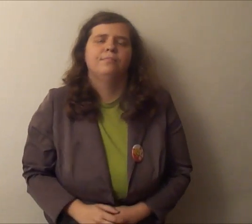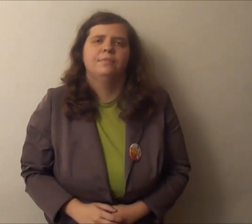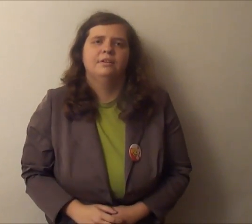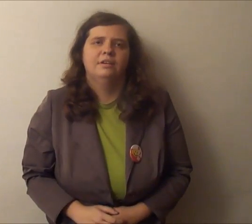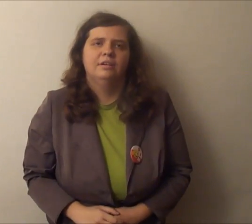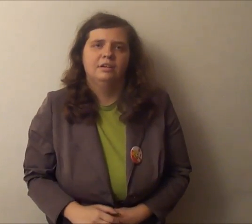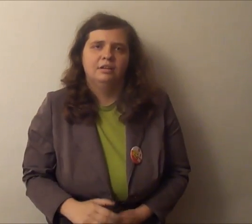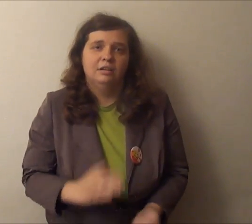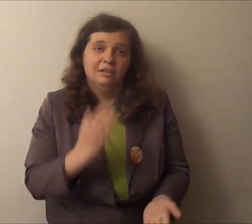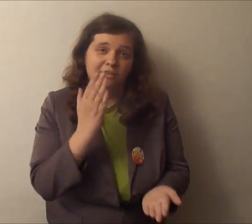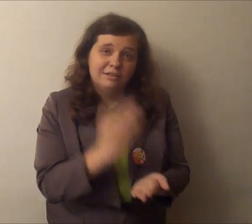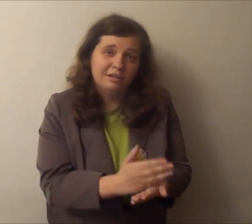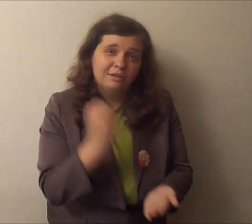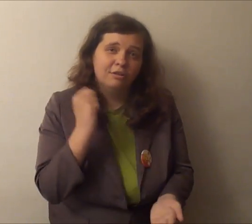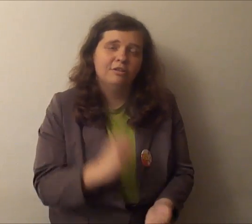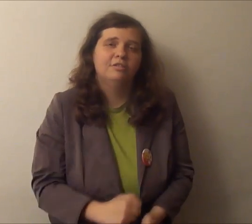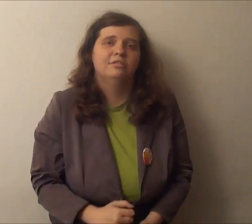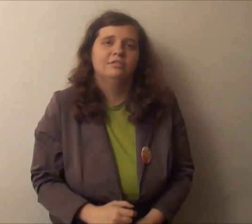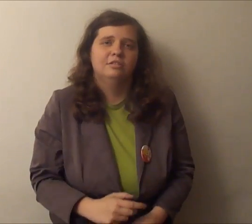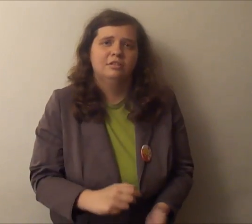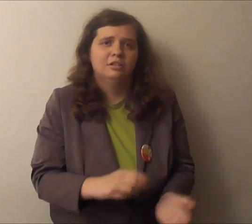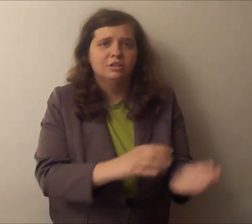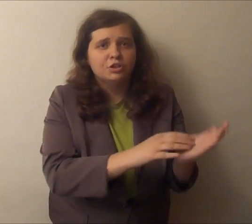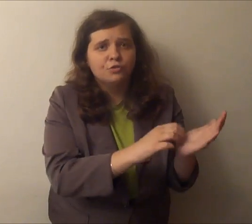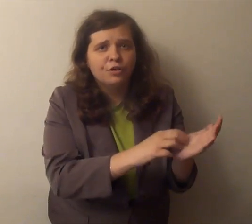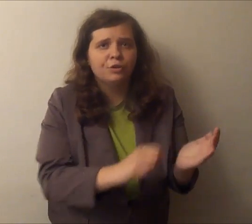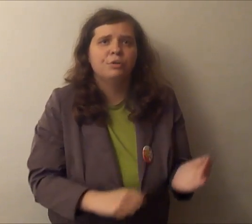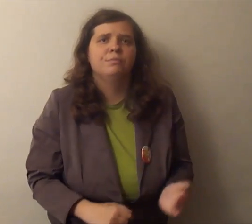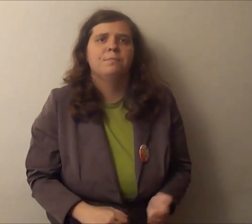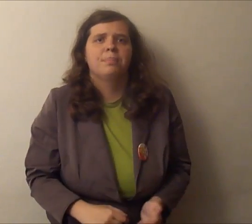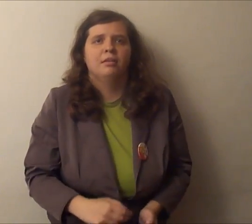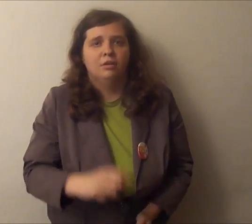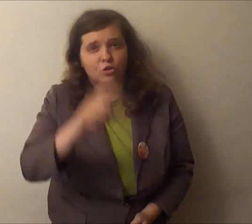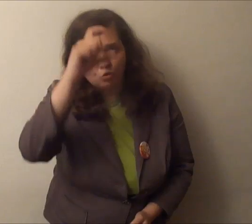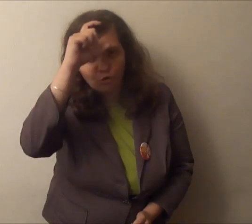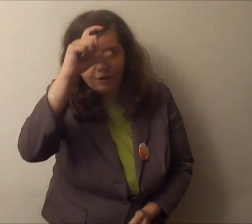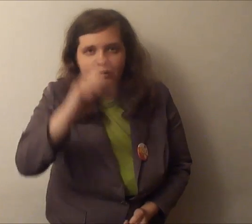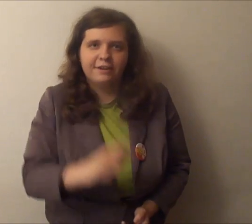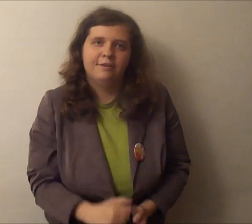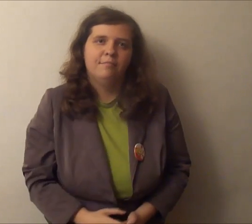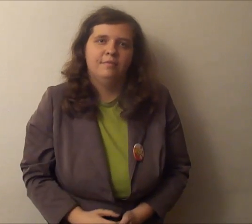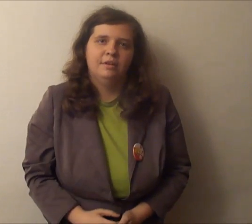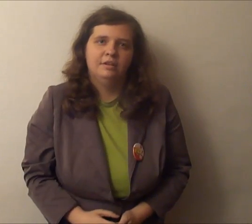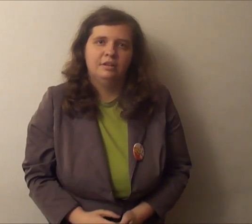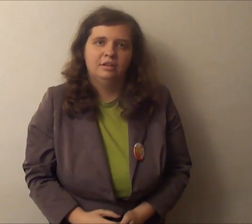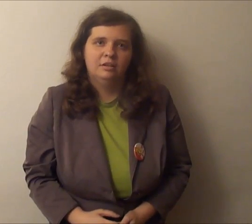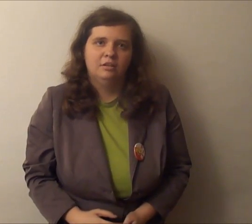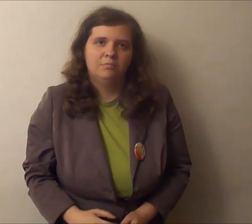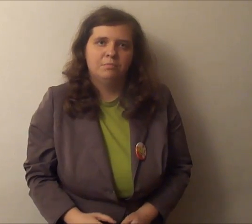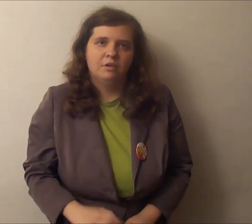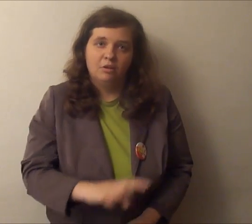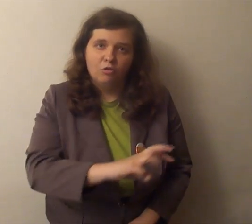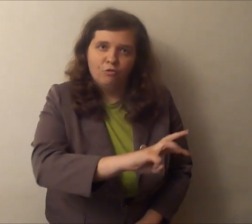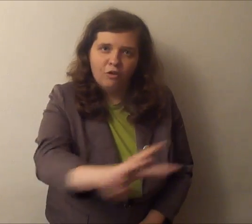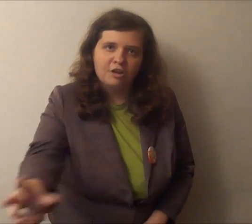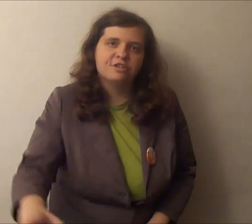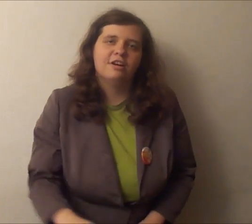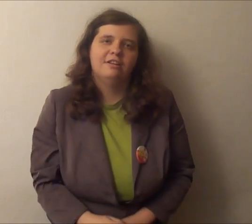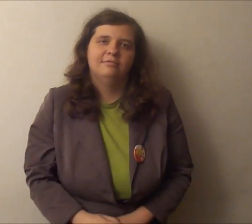tylko zwykłym człowiekiem. Wasza